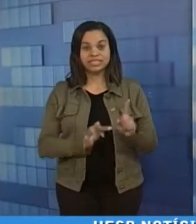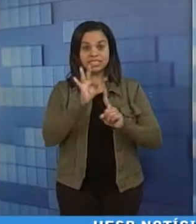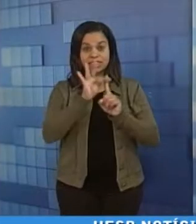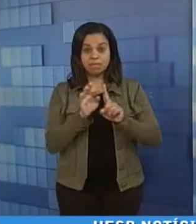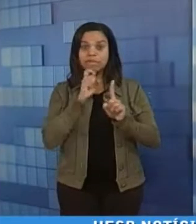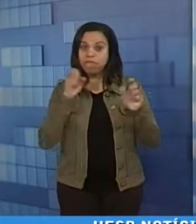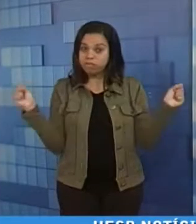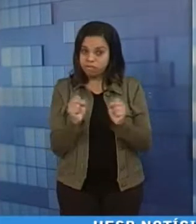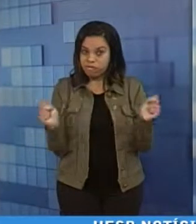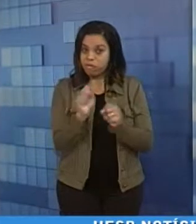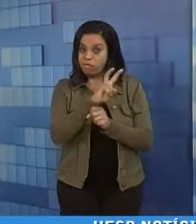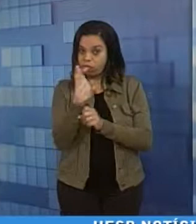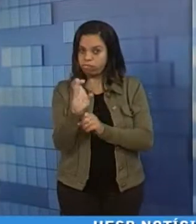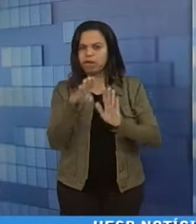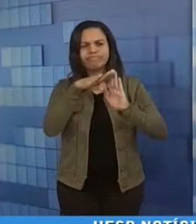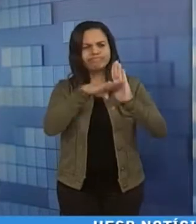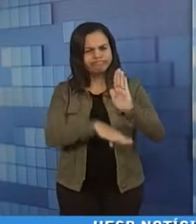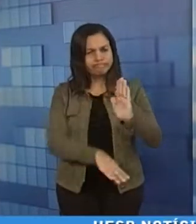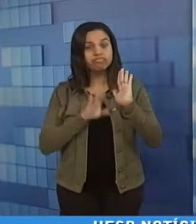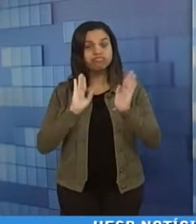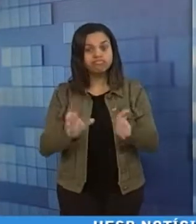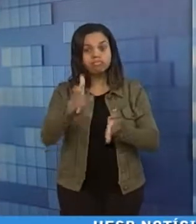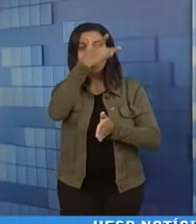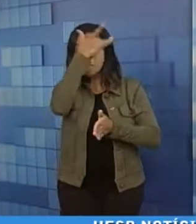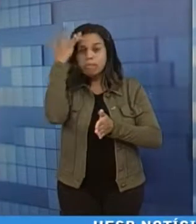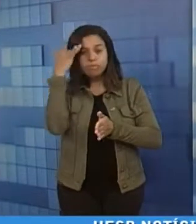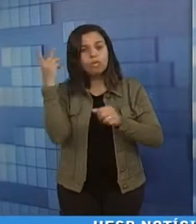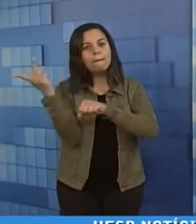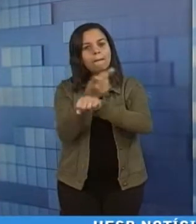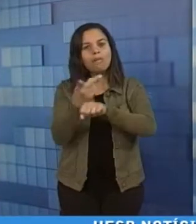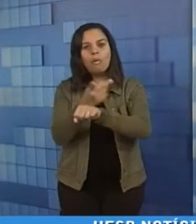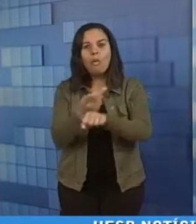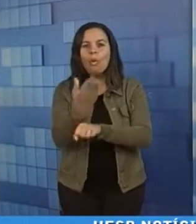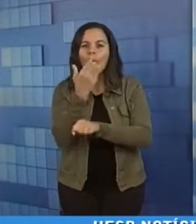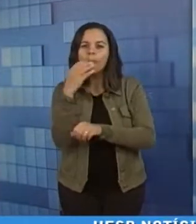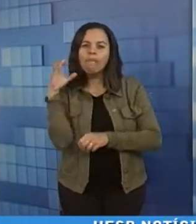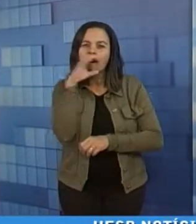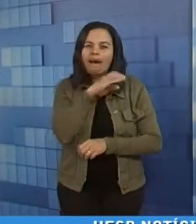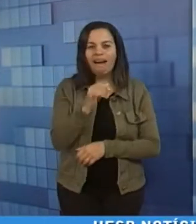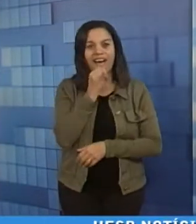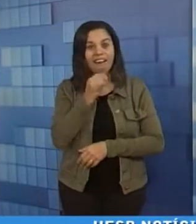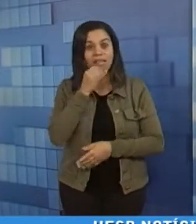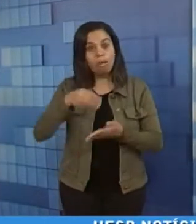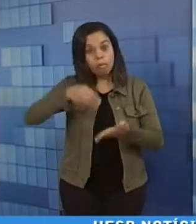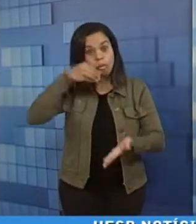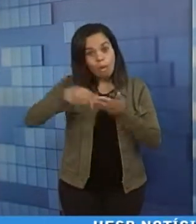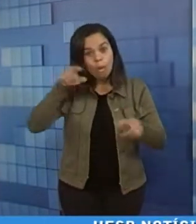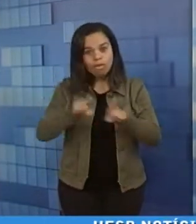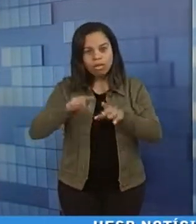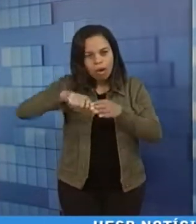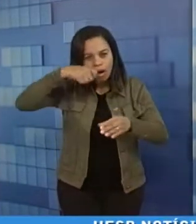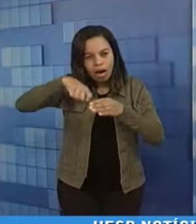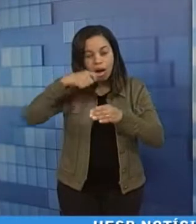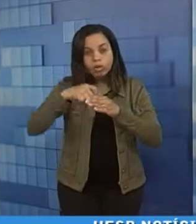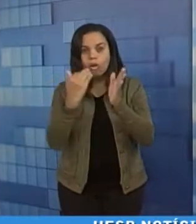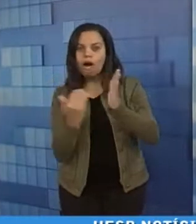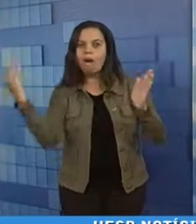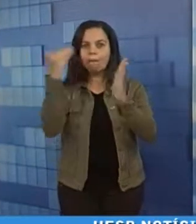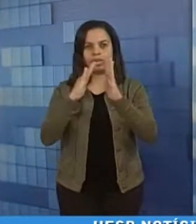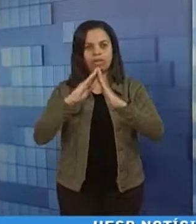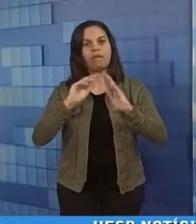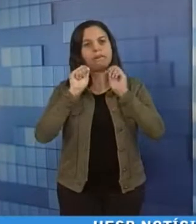As temperaturas no inverno conquistense caíram tanto neste ano, que a procura por pratos quentes, como sopas e caldos,